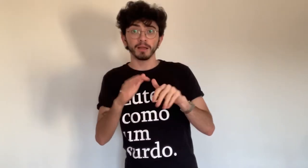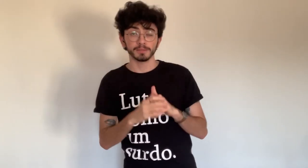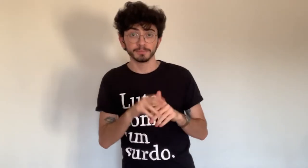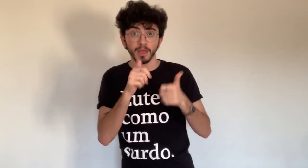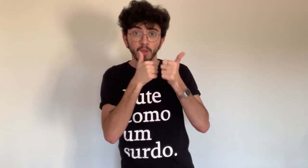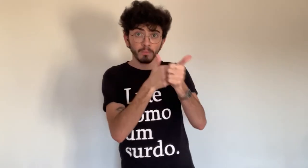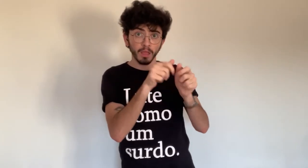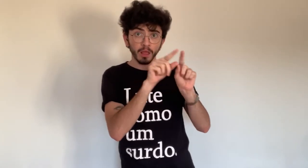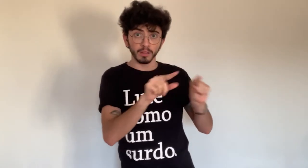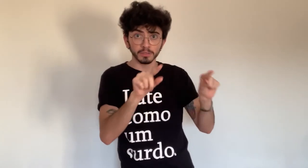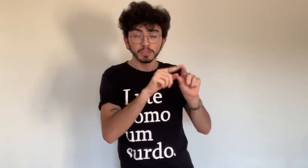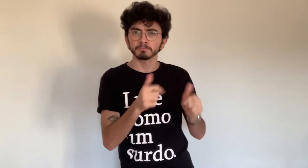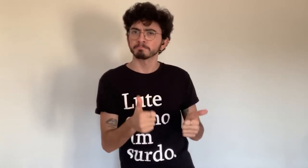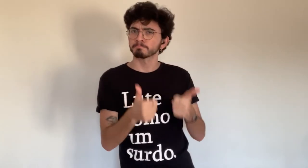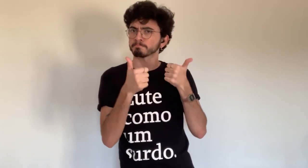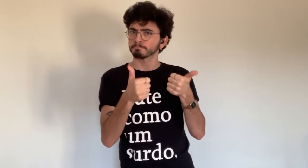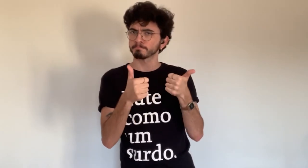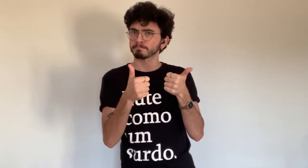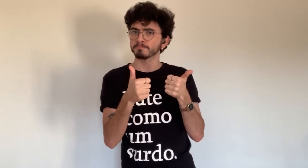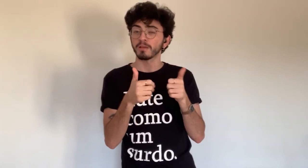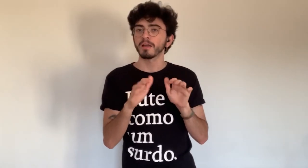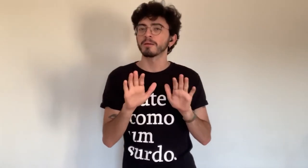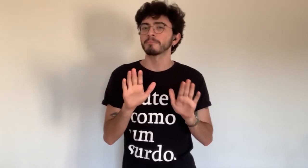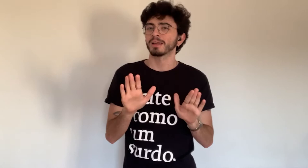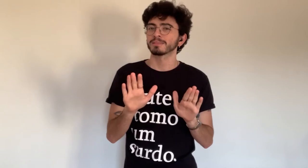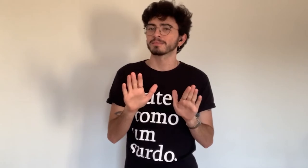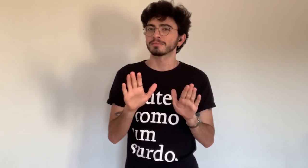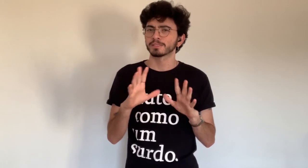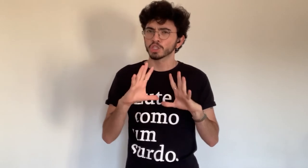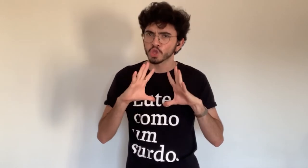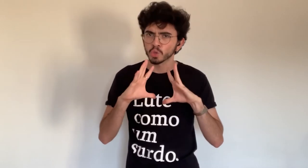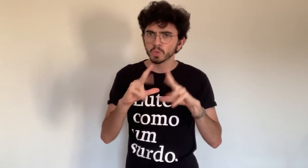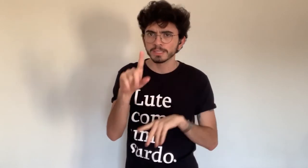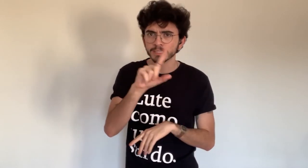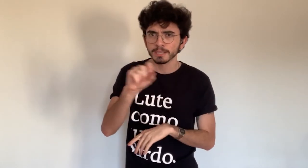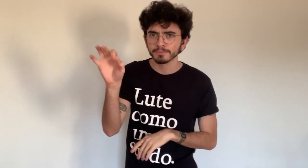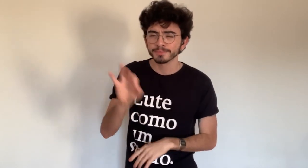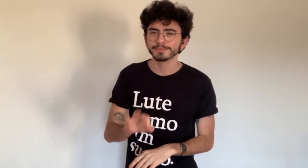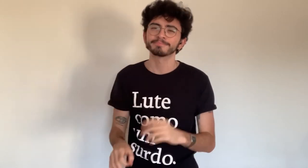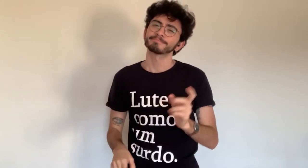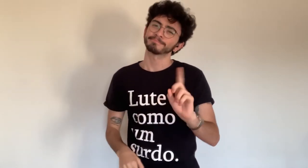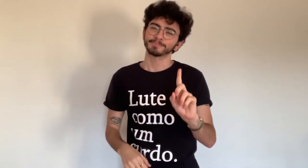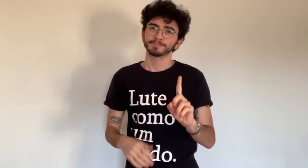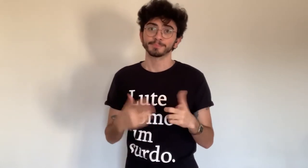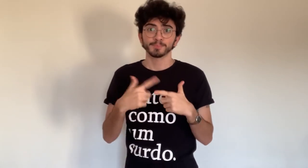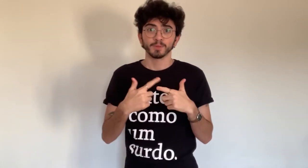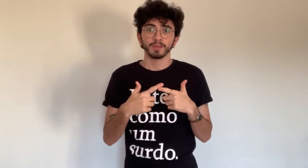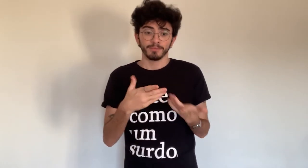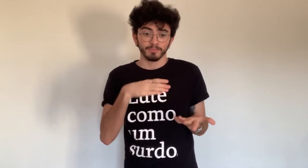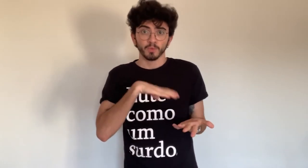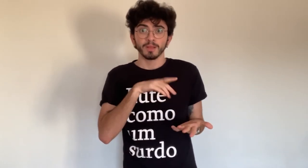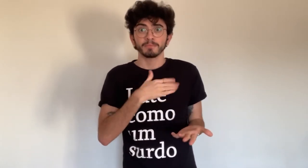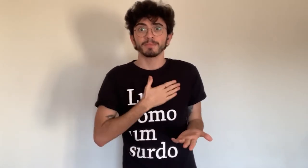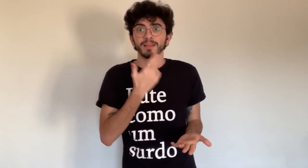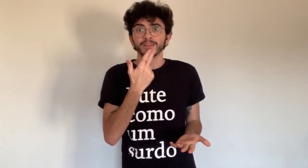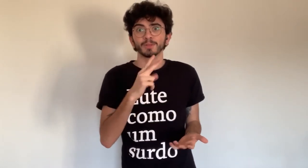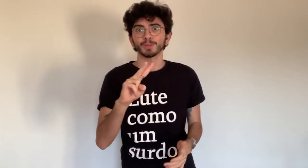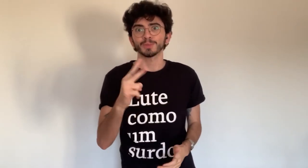No entanto, tudo bem acompanhar pela legenda, mas ainda assim falta clareza pois o português é a minha segunda